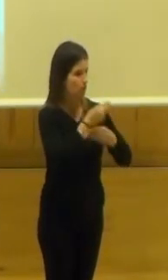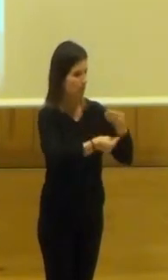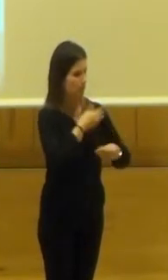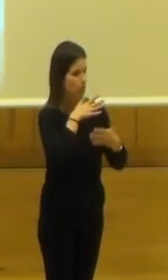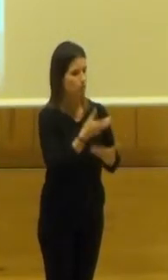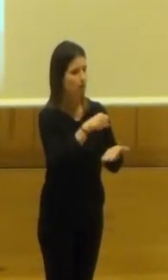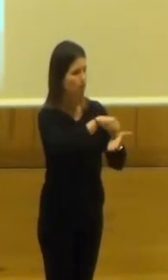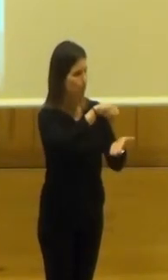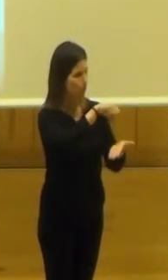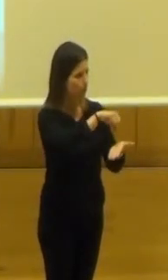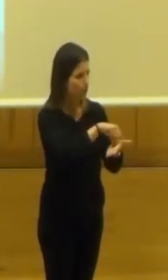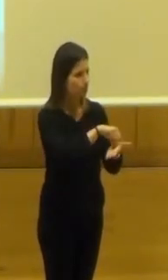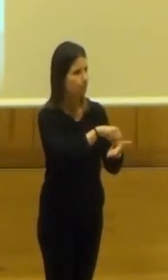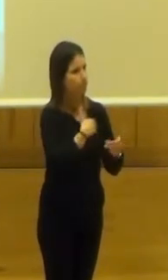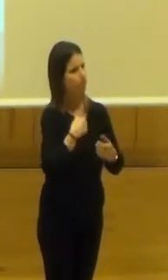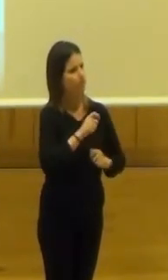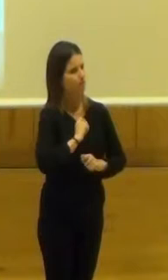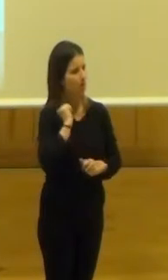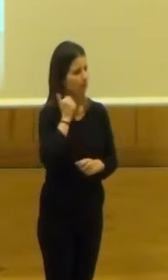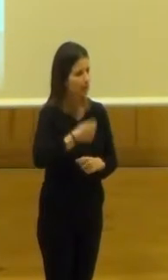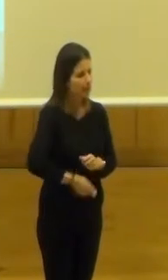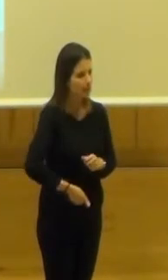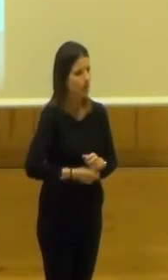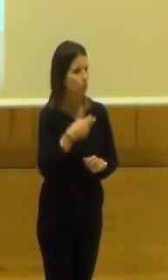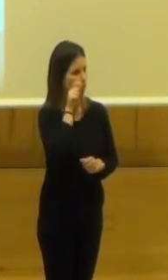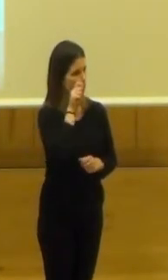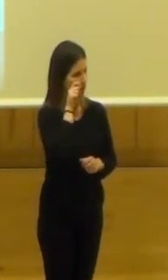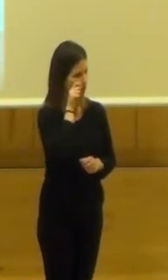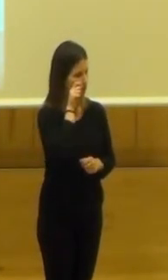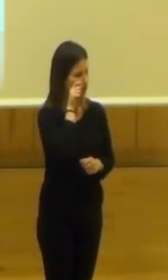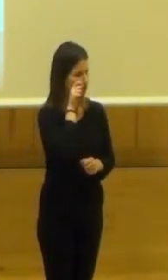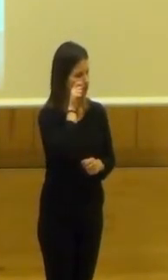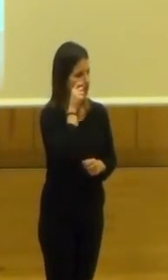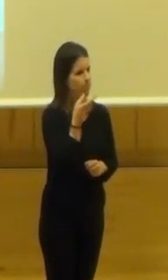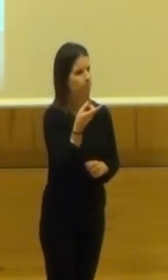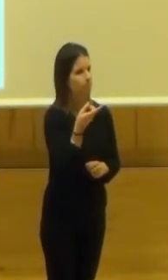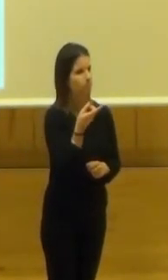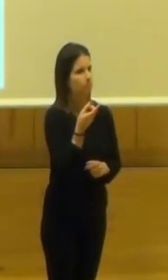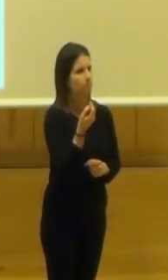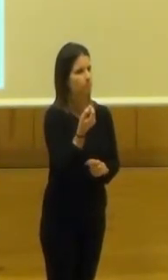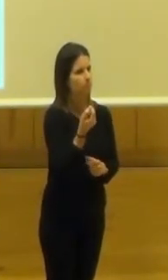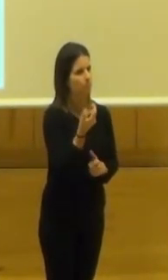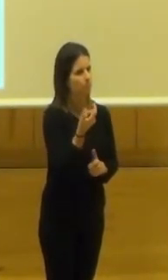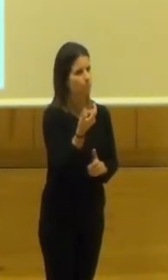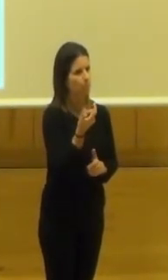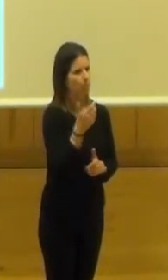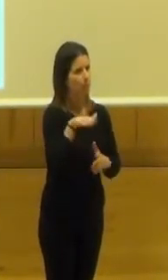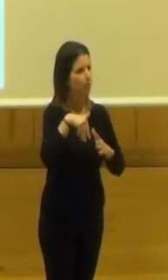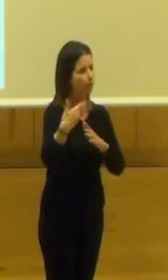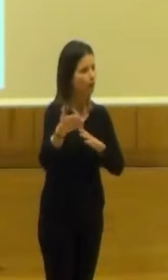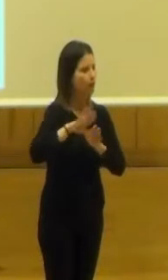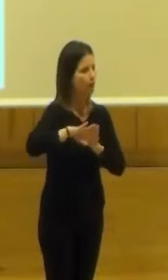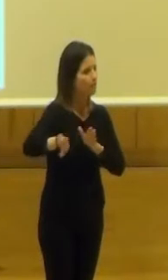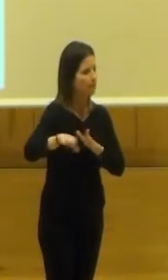que enriquecen de alguna manera el turismo y que se alejan un poco del turismo más